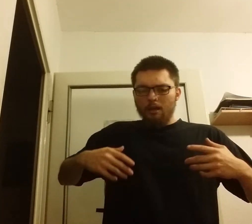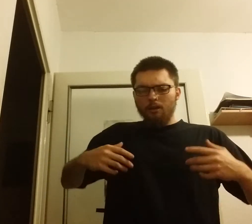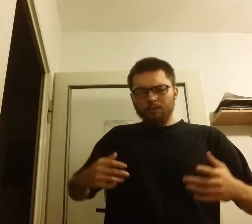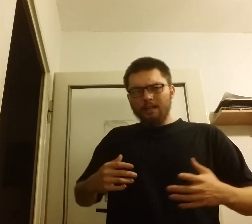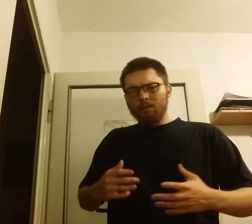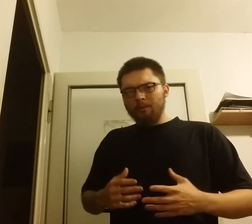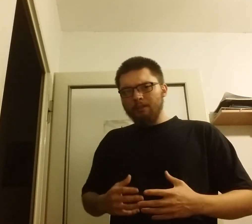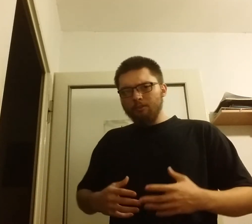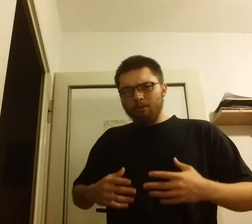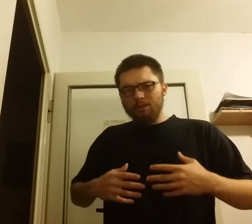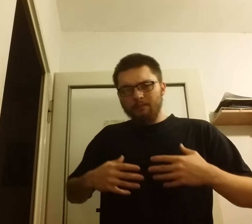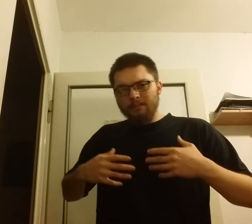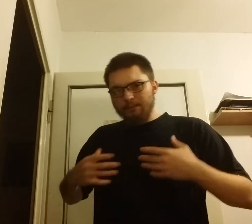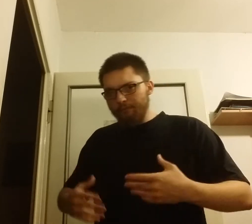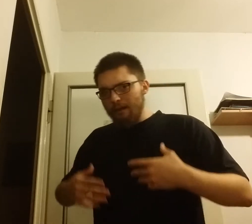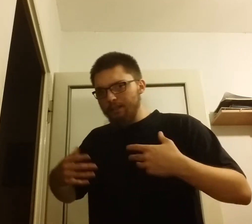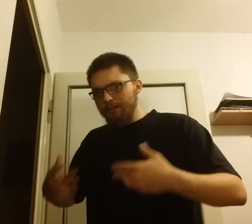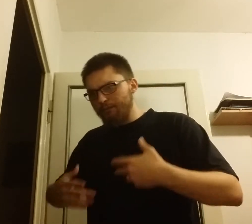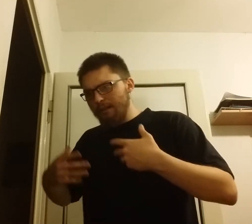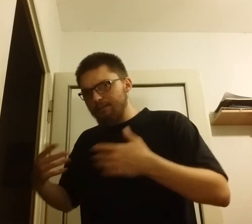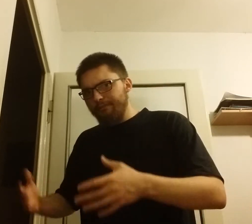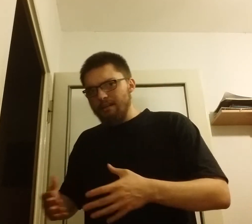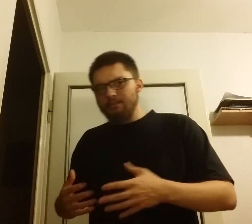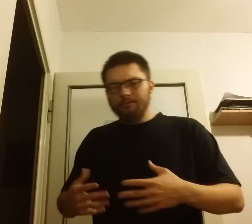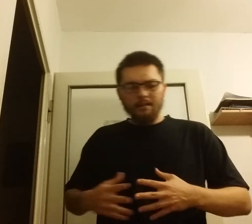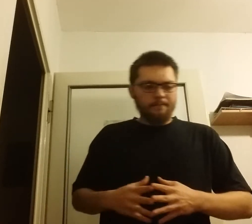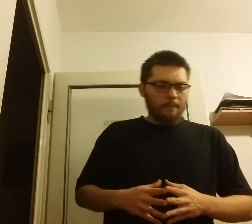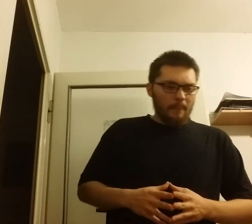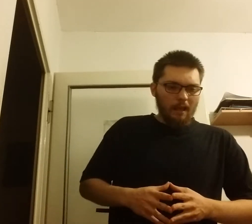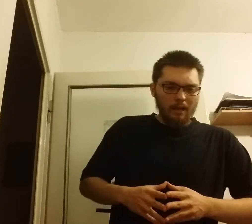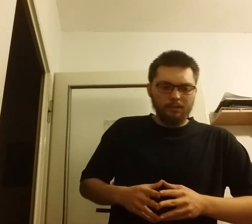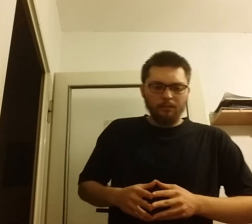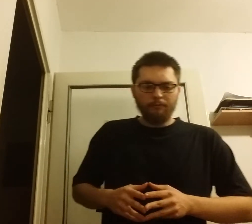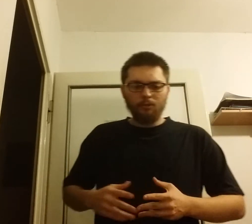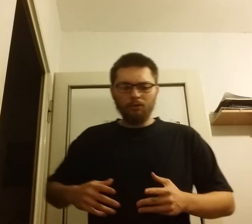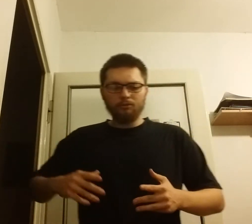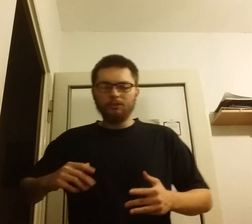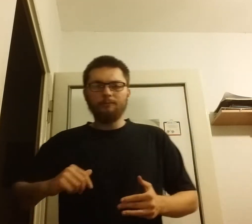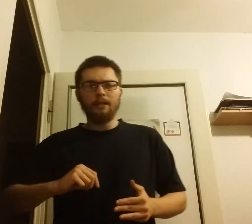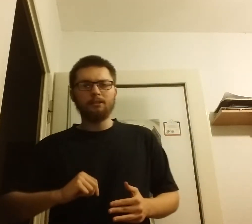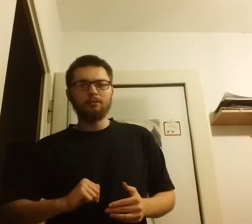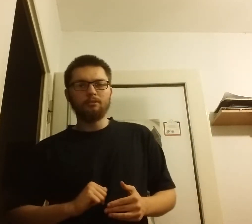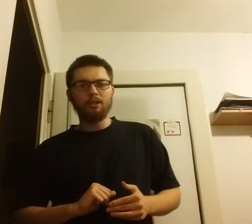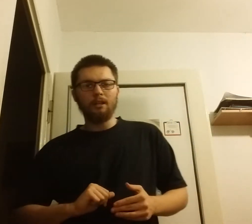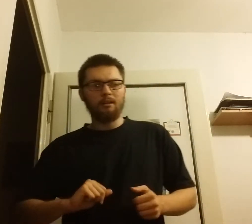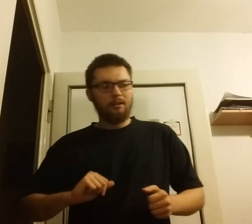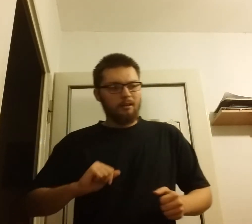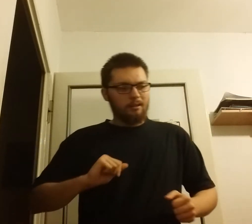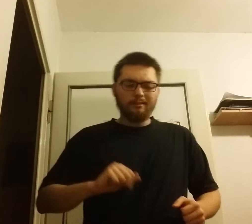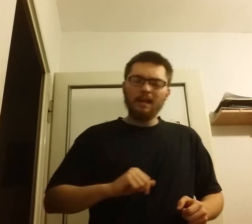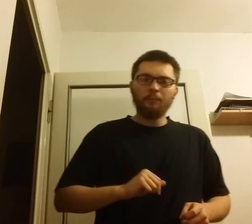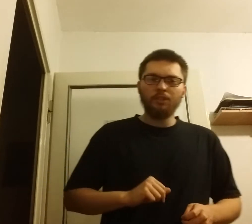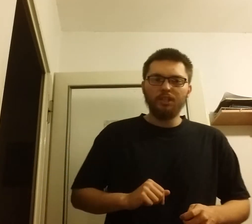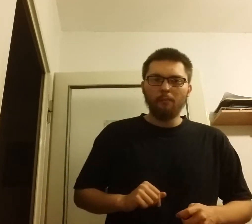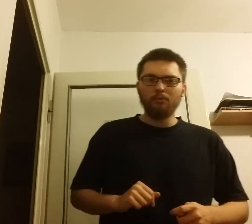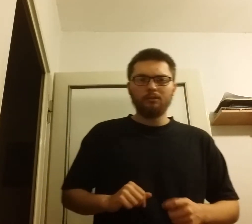Od tego momentu bolszewicy cofali się cofali cofali cofali aż w końcu stwierdzono że tak być nie może